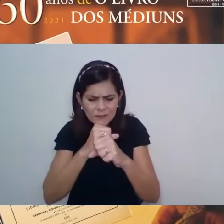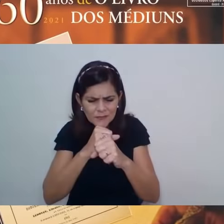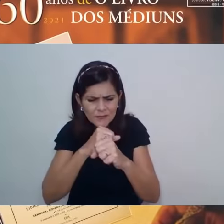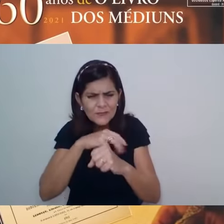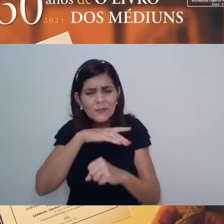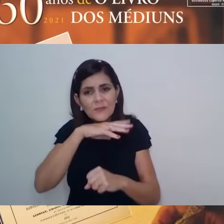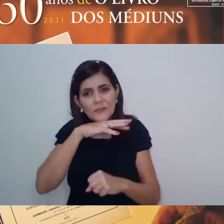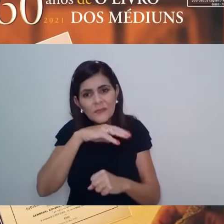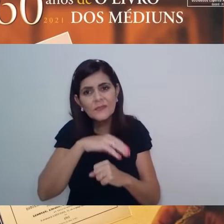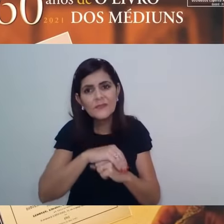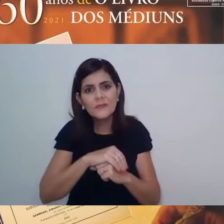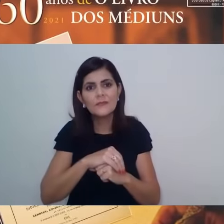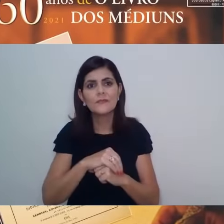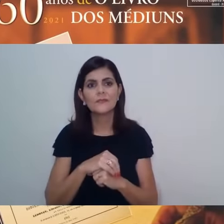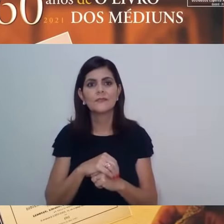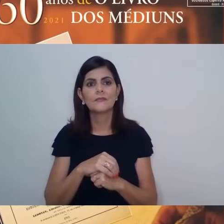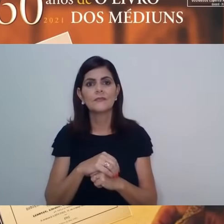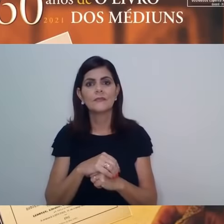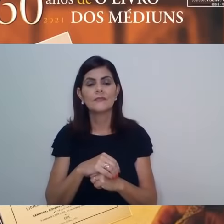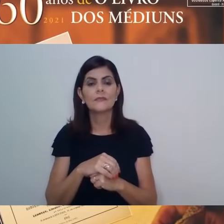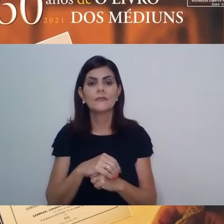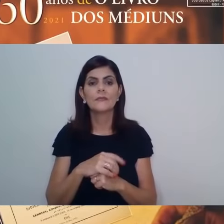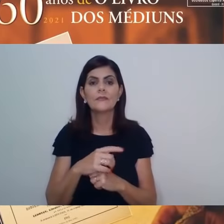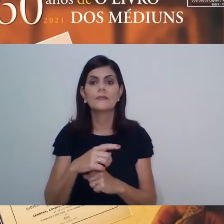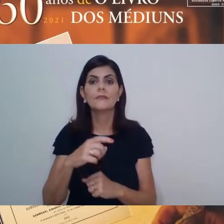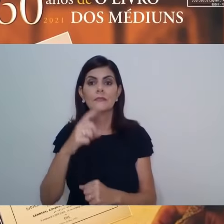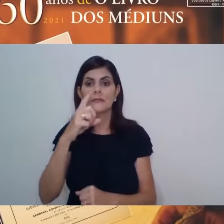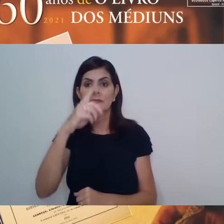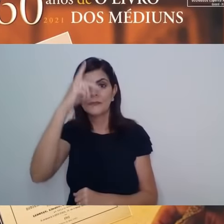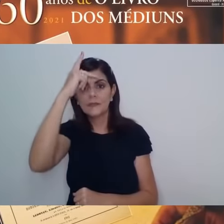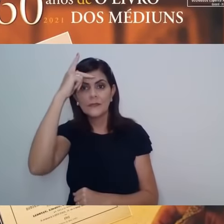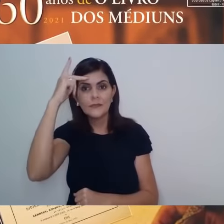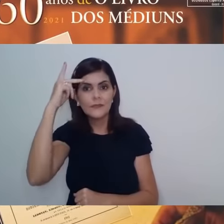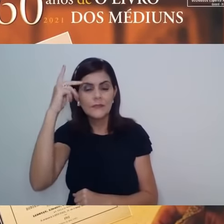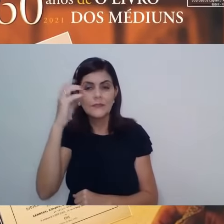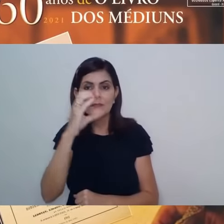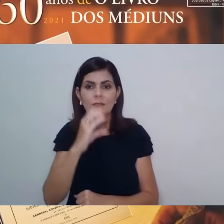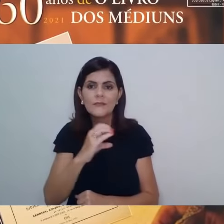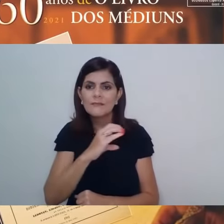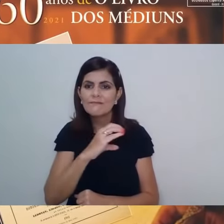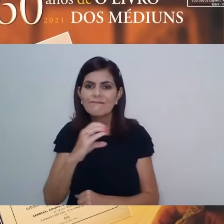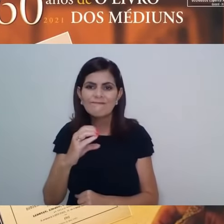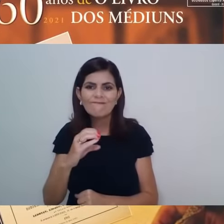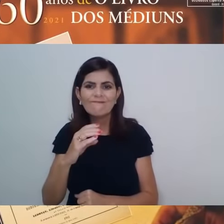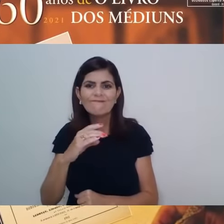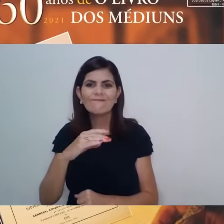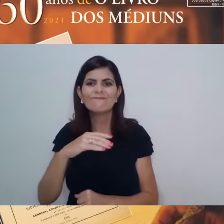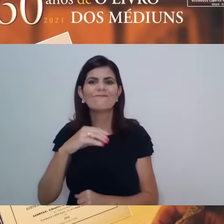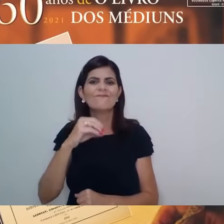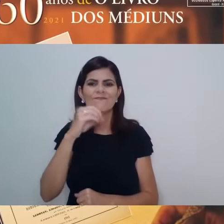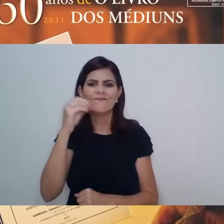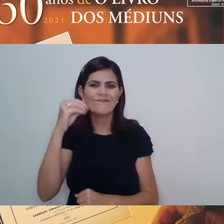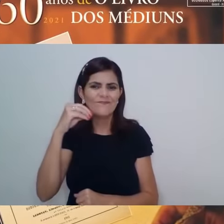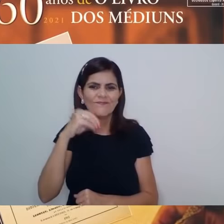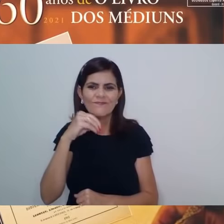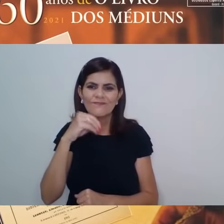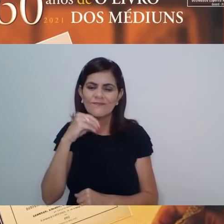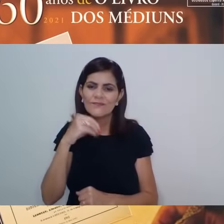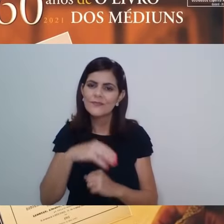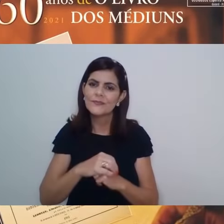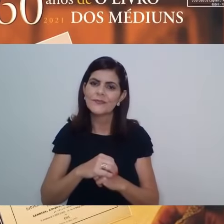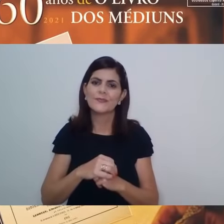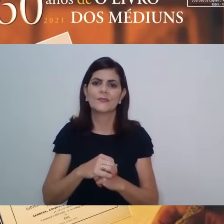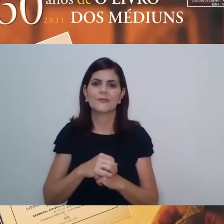da vaidade daqueles que se haviam cristalizado numa falsa religiosidade, repleta de ritualísticas,